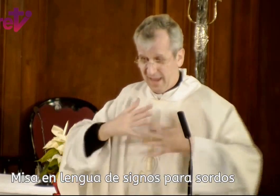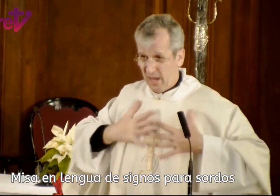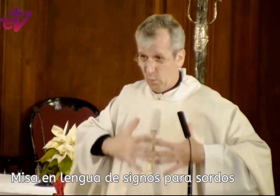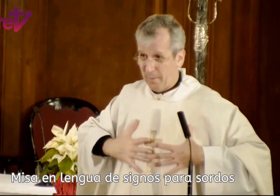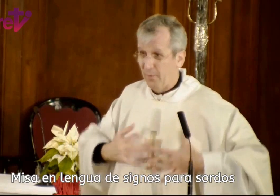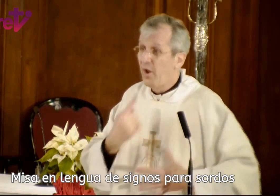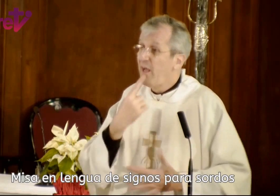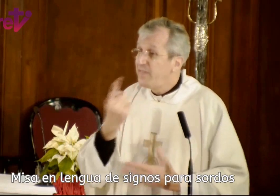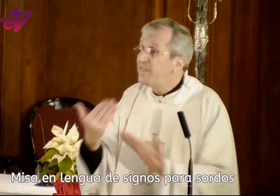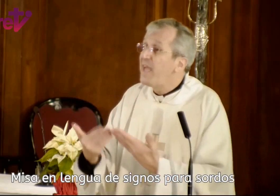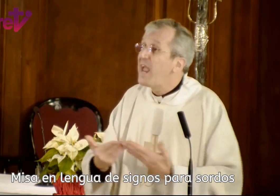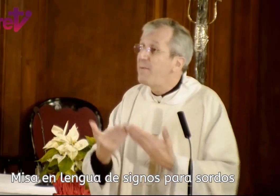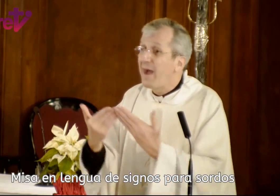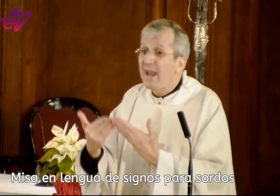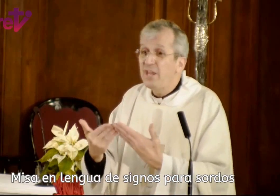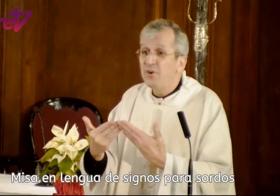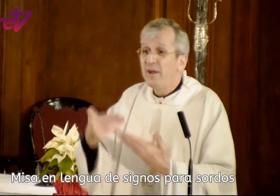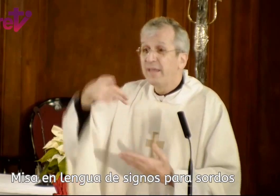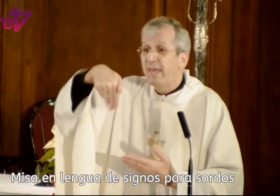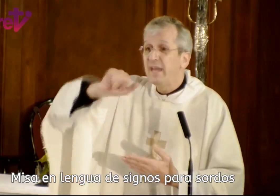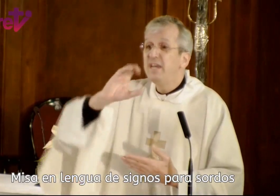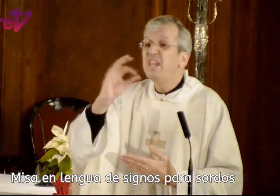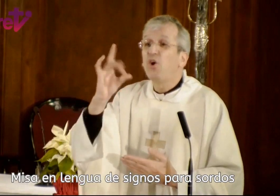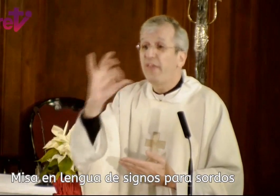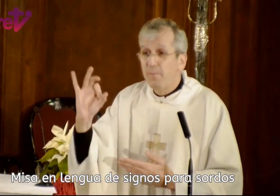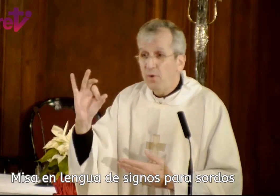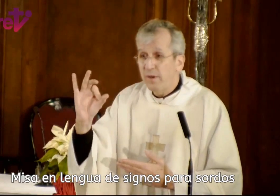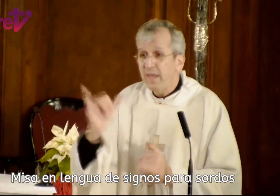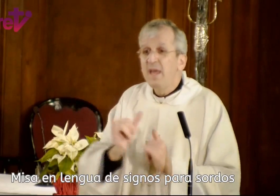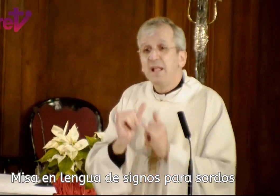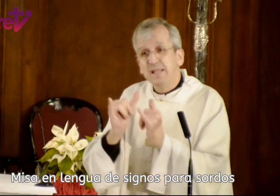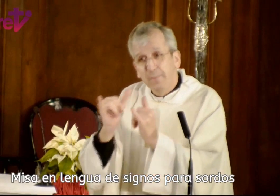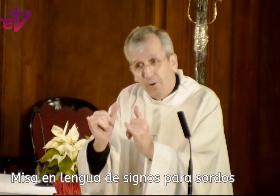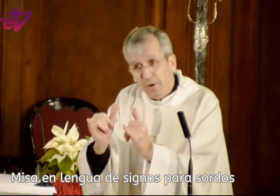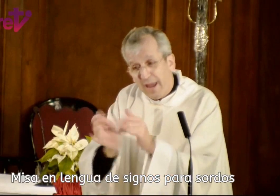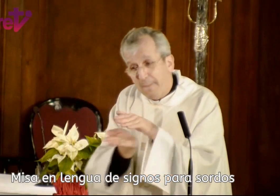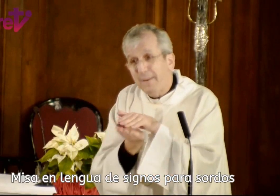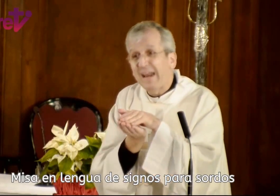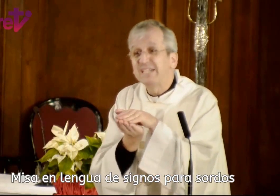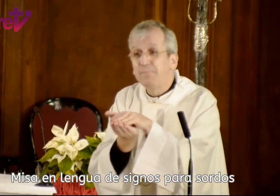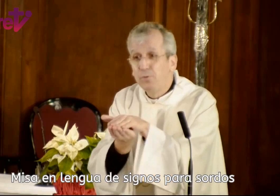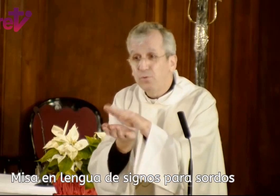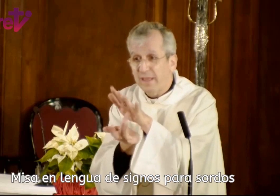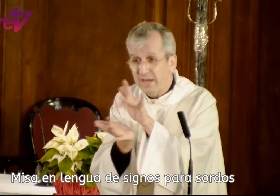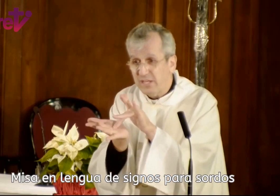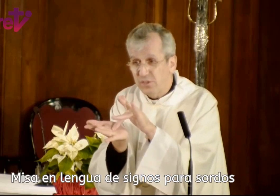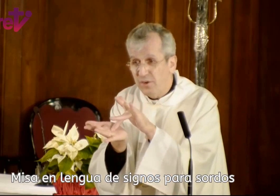el cuerpo. Dice el Evangelio que Nicodemo llevó para la sepultura de Cristo,